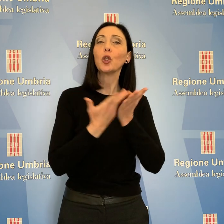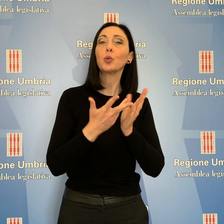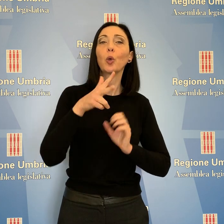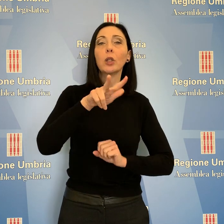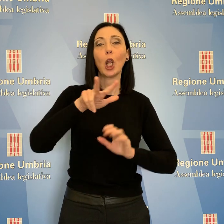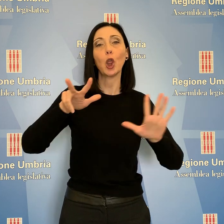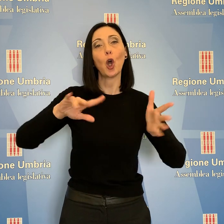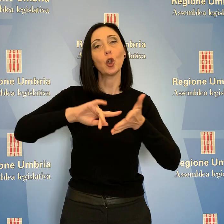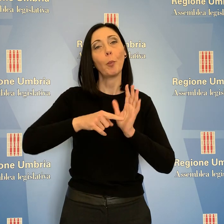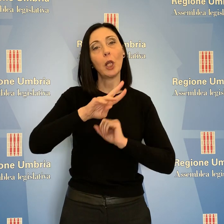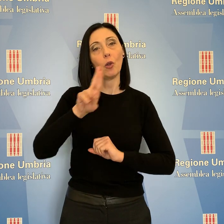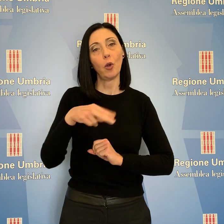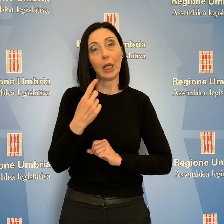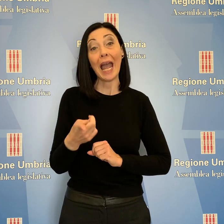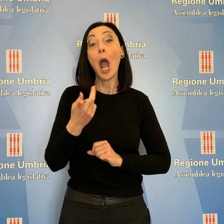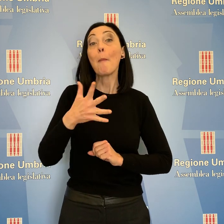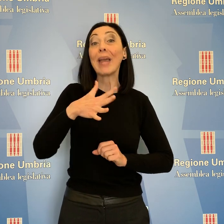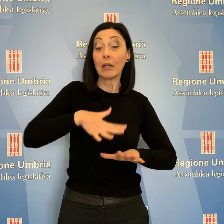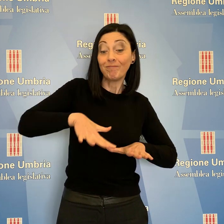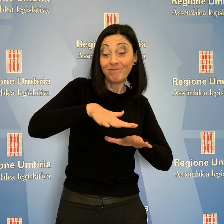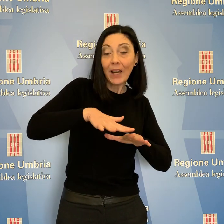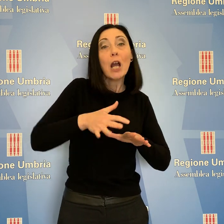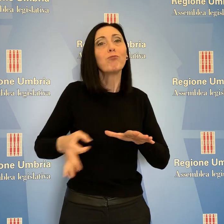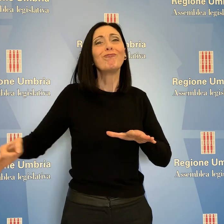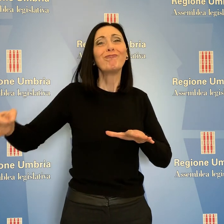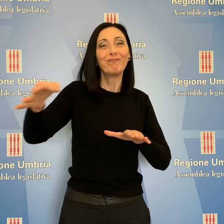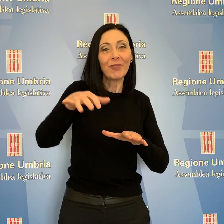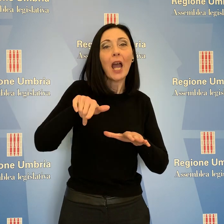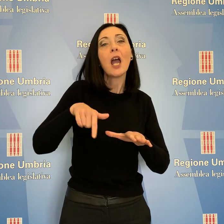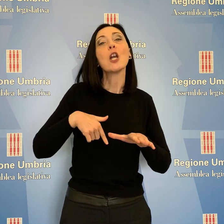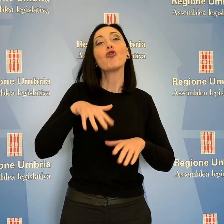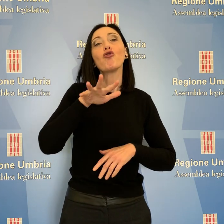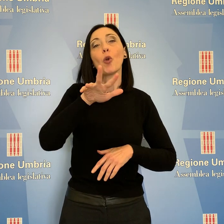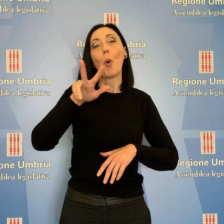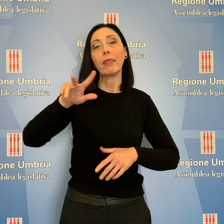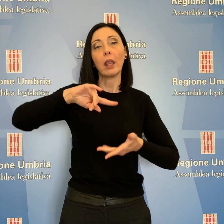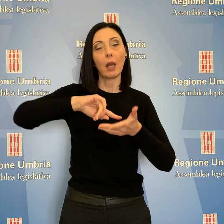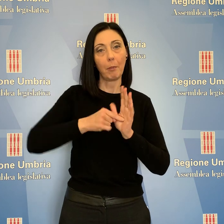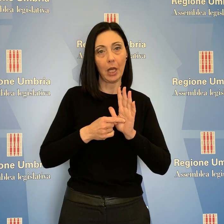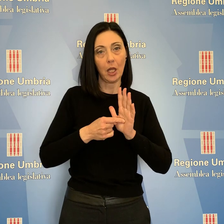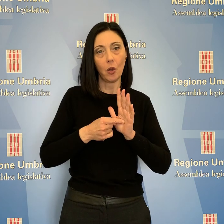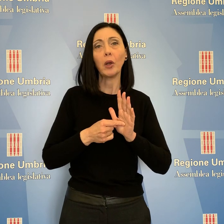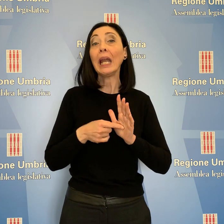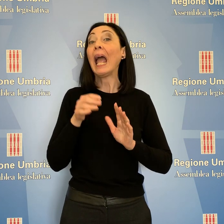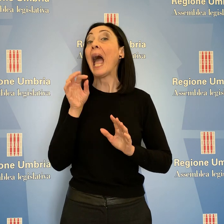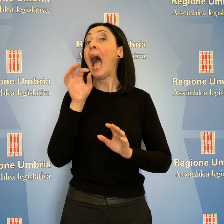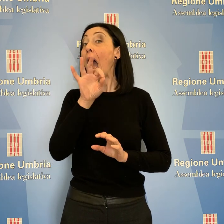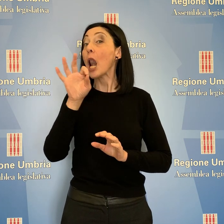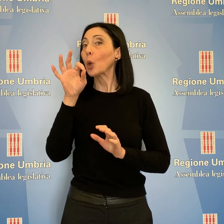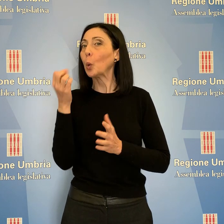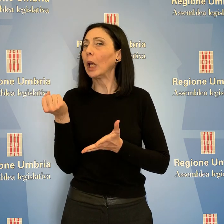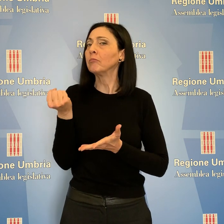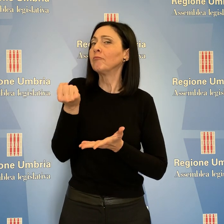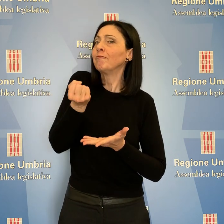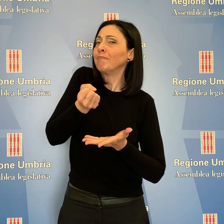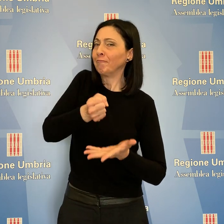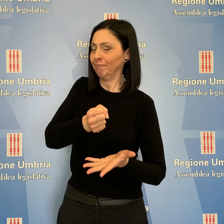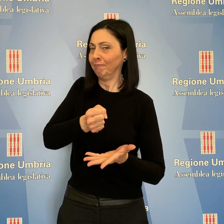milioni di euro, per aree interne e borghi 53 milioni. Alcune risorse strategiche devono portare l